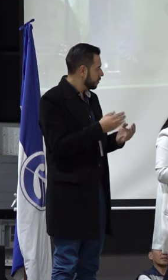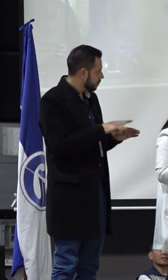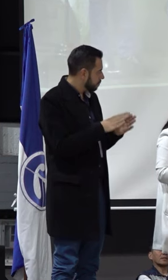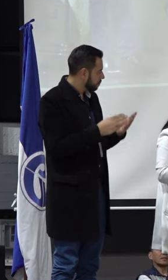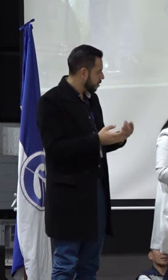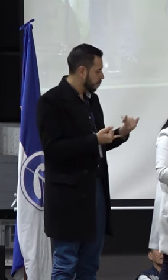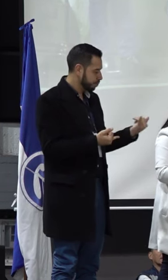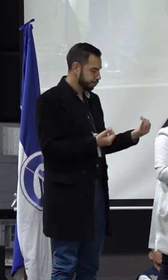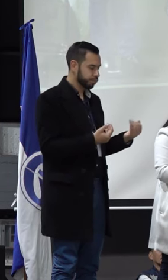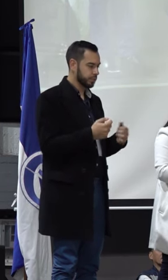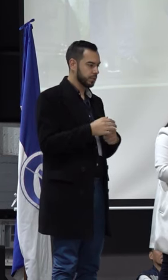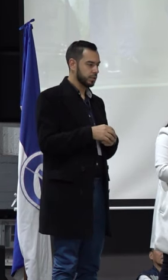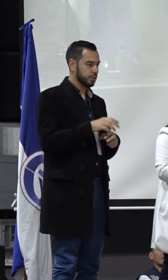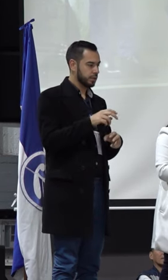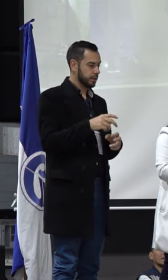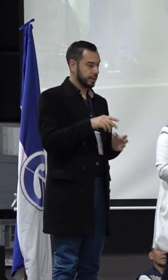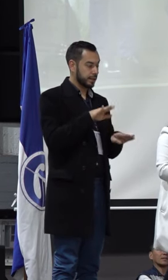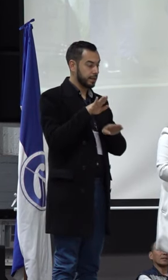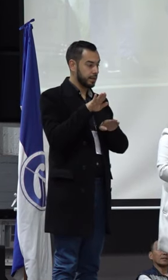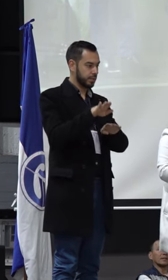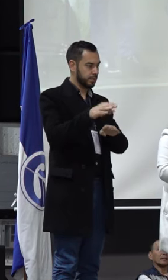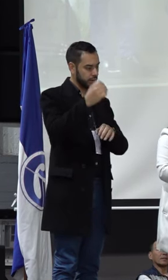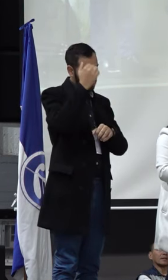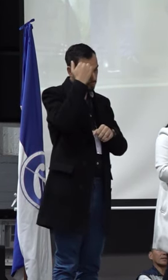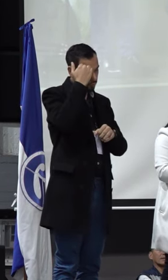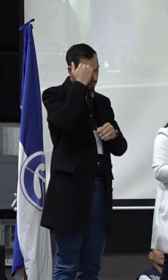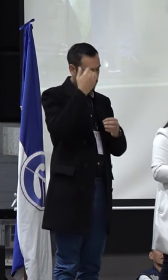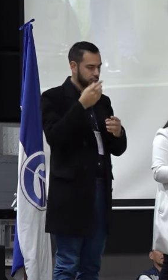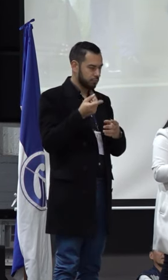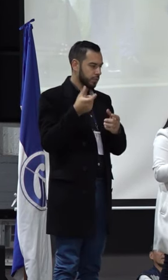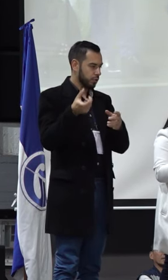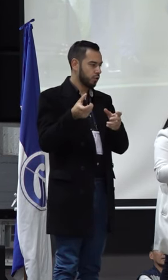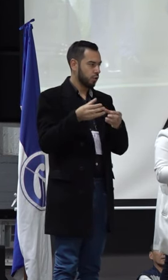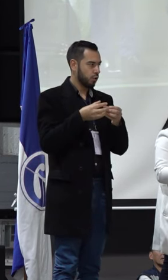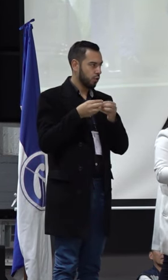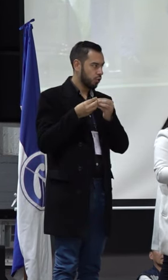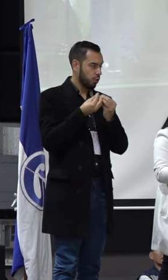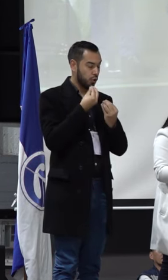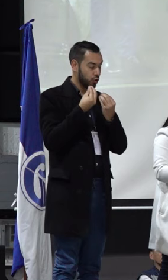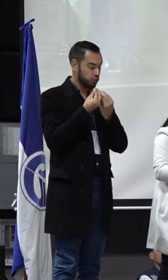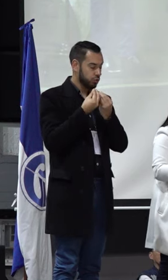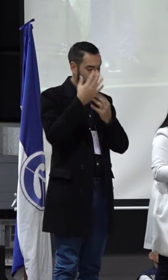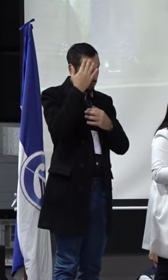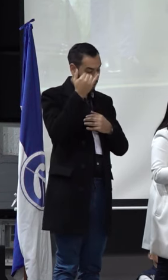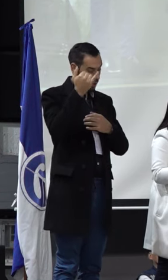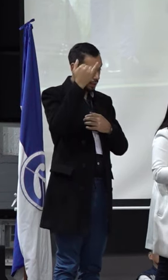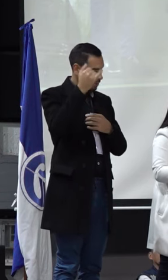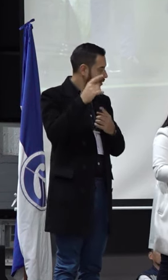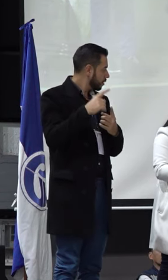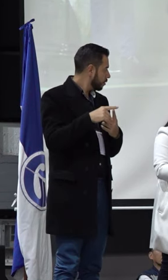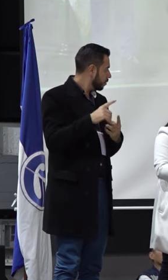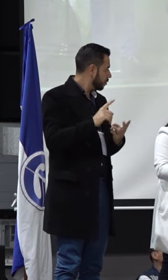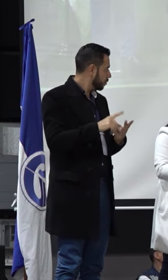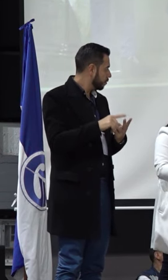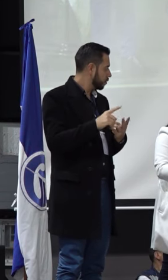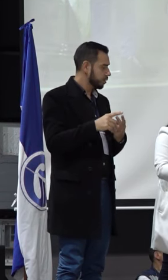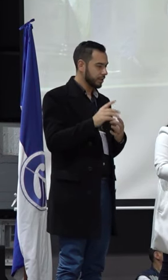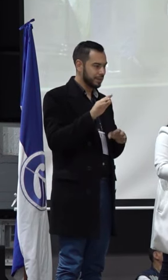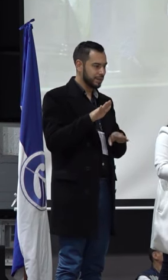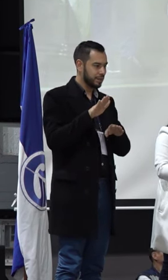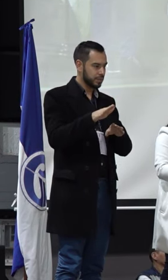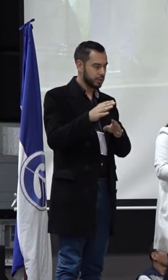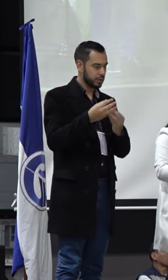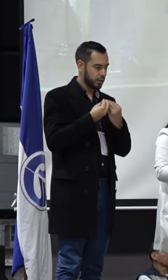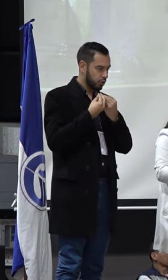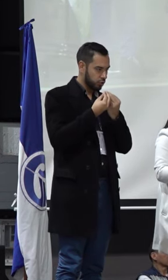la mesa, contamos con el representante de profesores ante consejo académico, el profesor Edgar Ulay Balbuena, representante de profesores ante